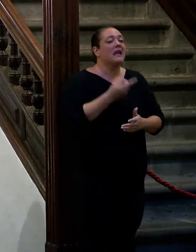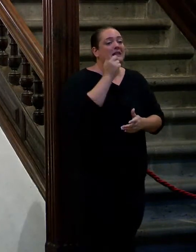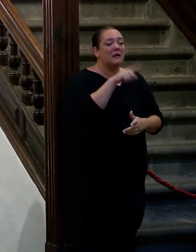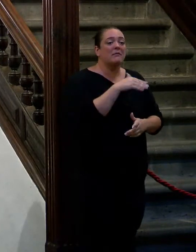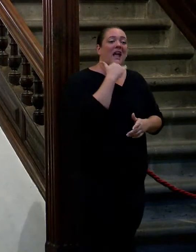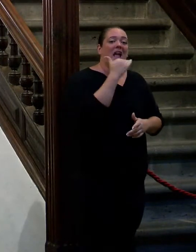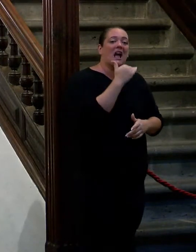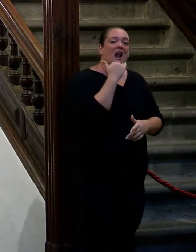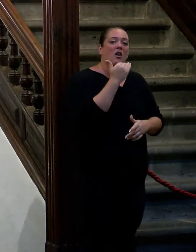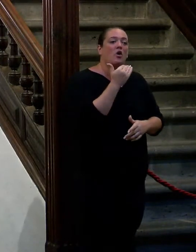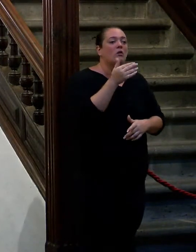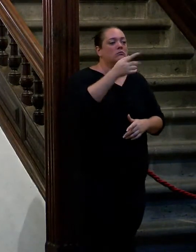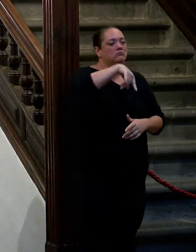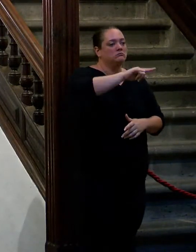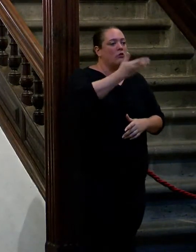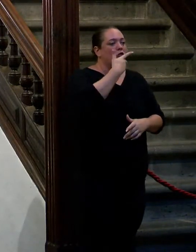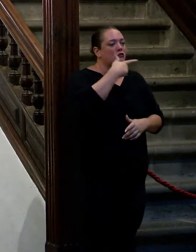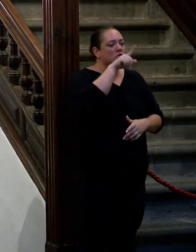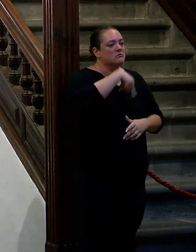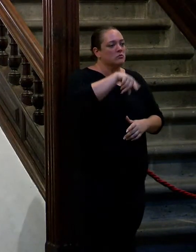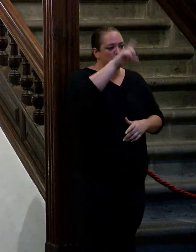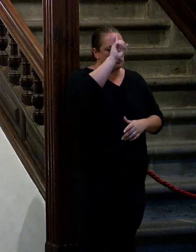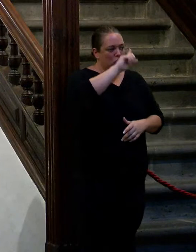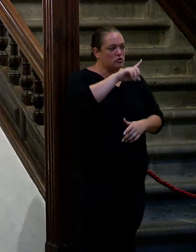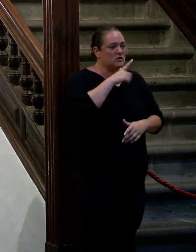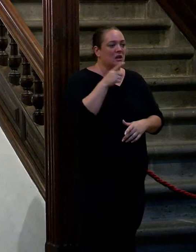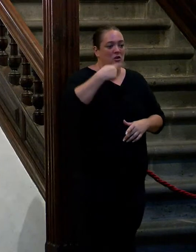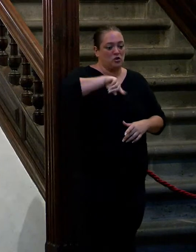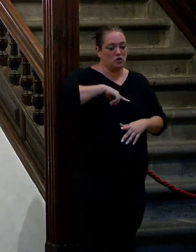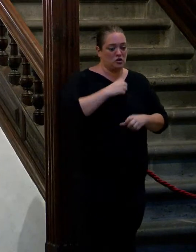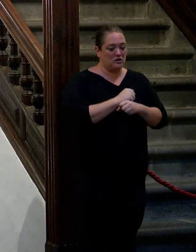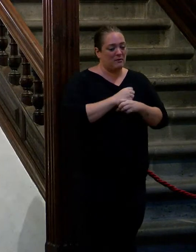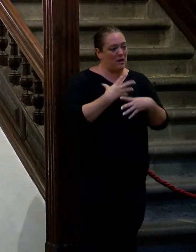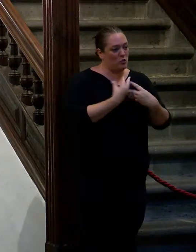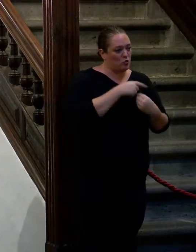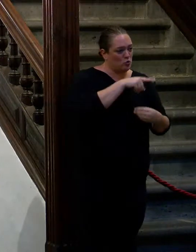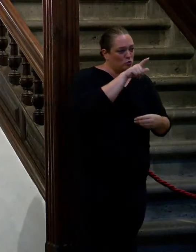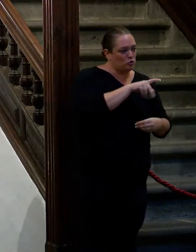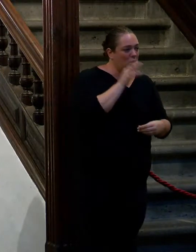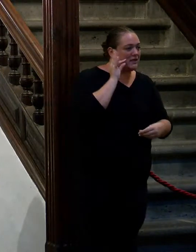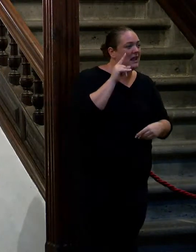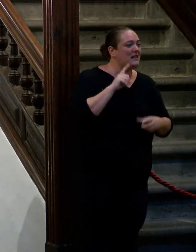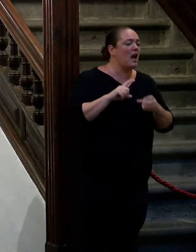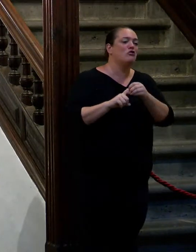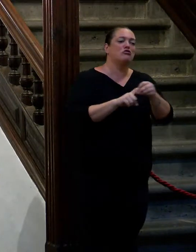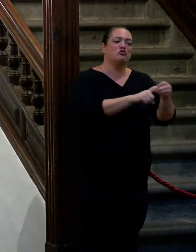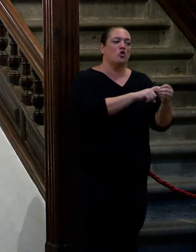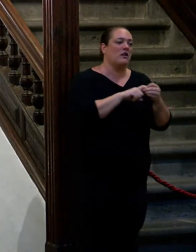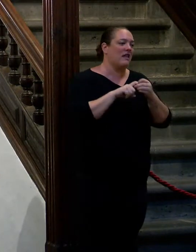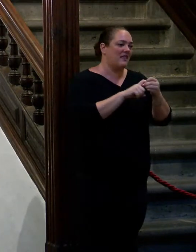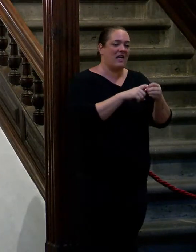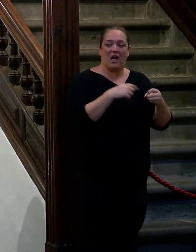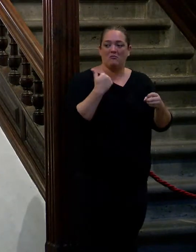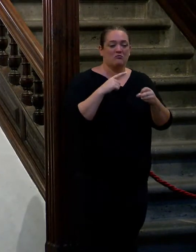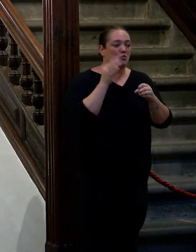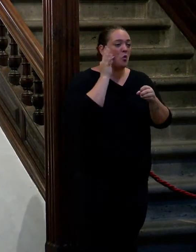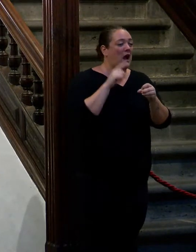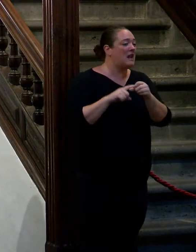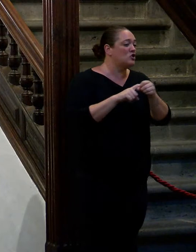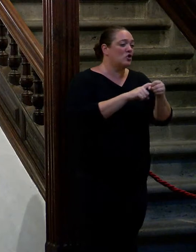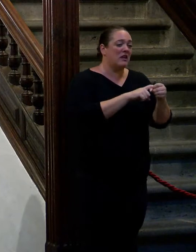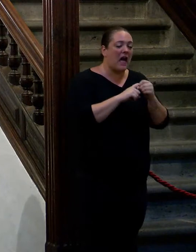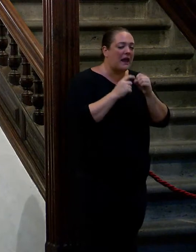que no sé si ustedes conocen pero aquellos que hemos trabajado con ella es su solidaridad siempre ha sido una mujer solidaria una mujer